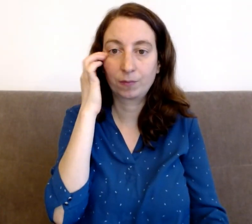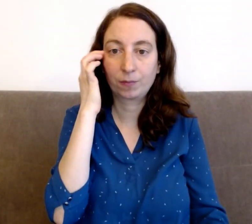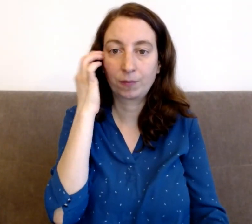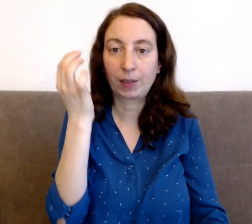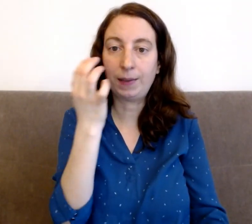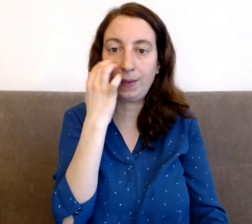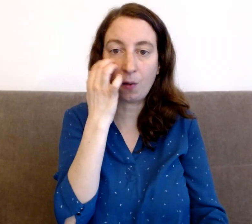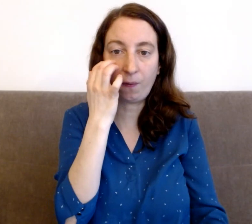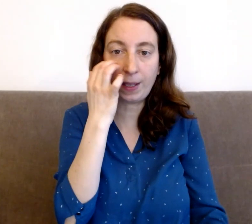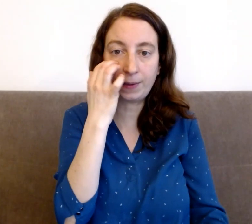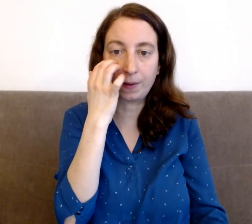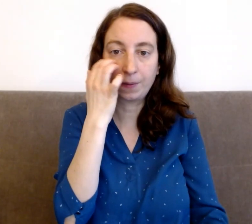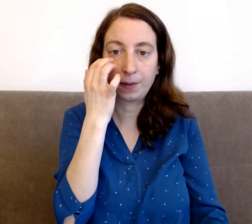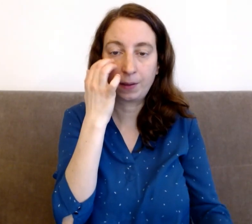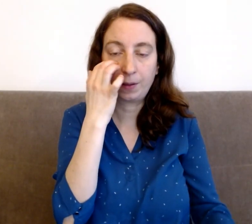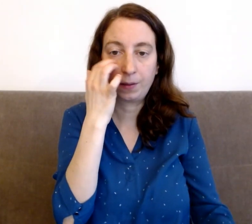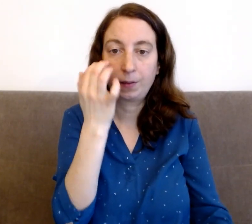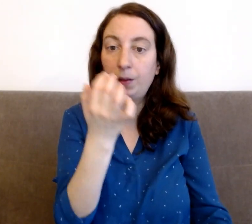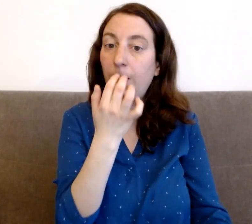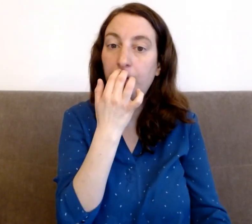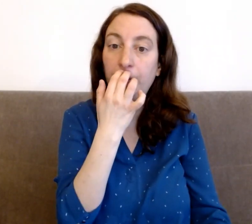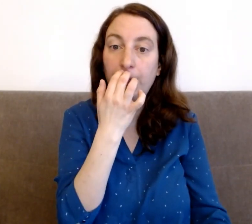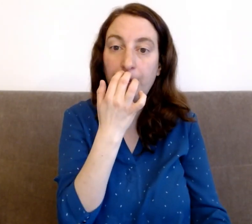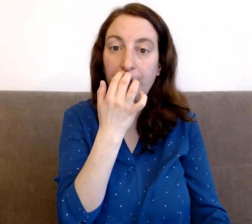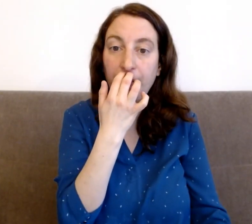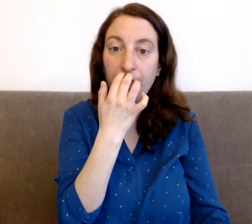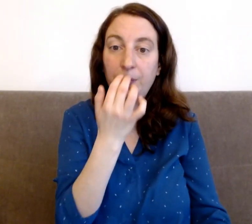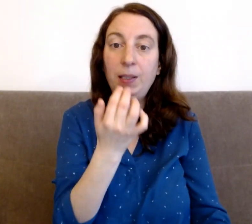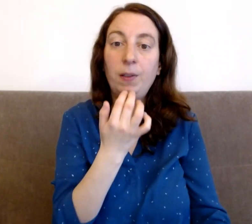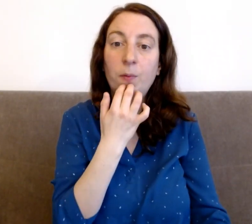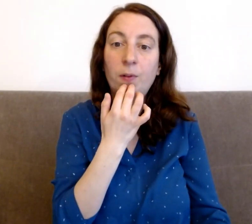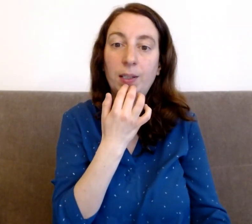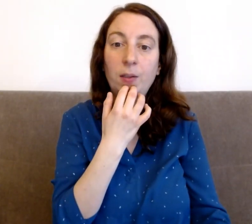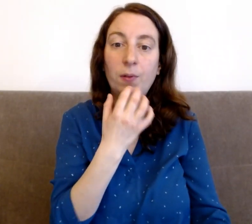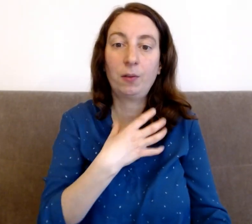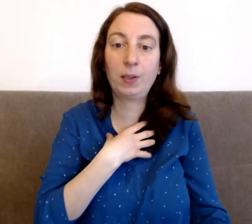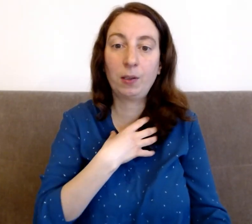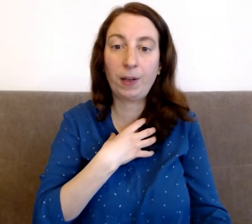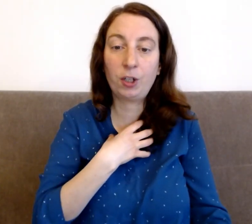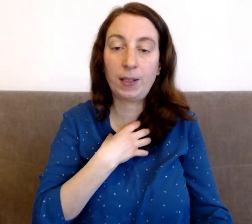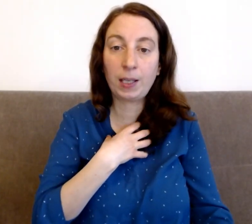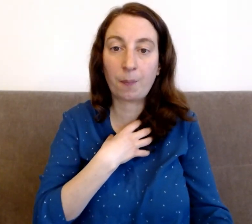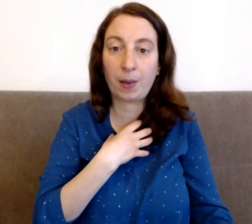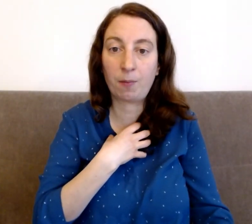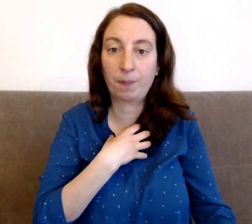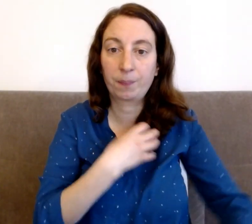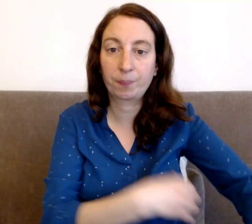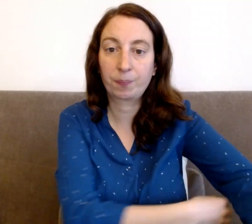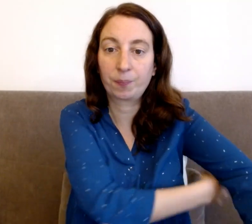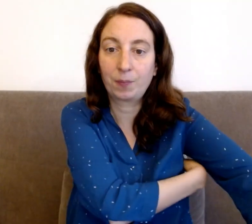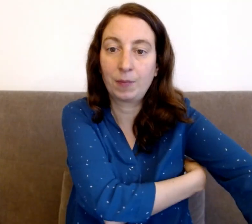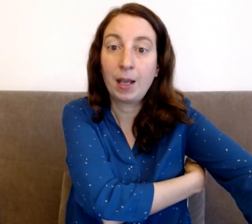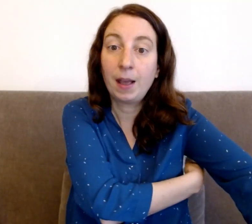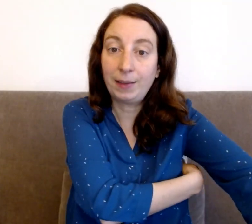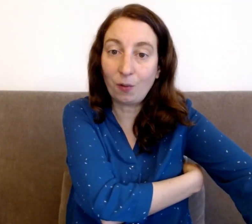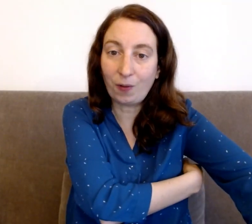Et si en fait, et là vous adaptez spécifiquement votre situation, et si en fait j'étais capable. Et si en fait je